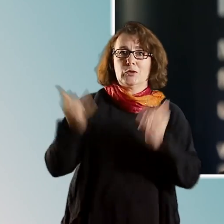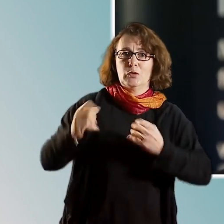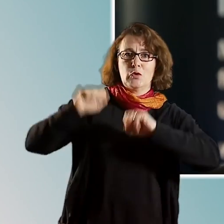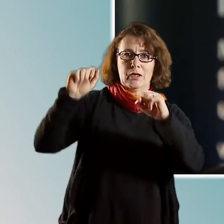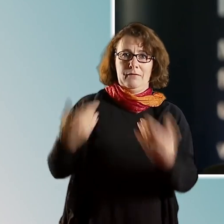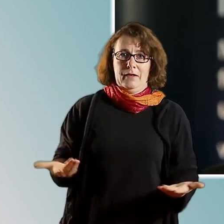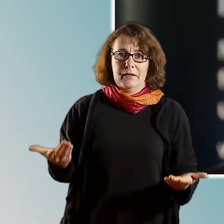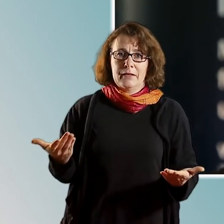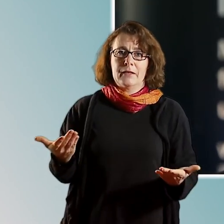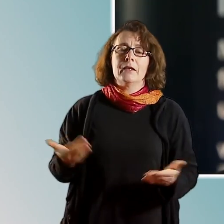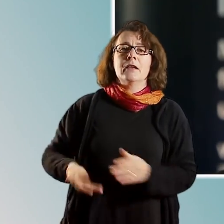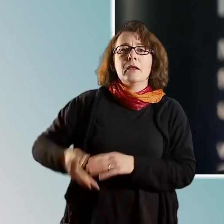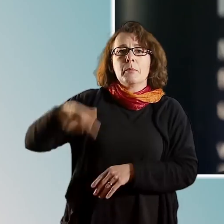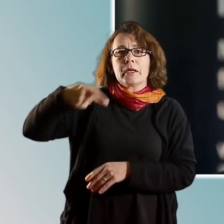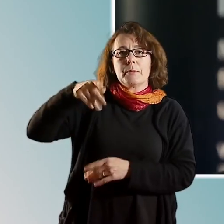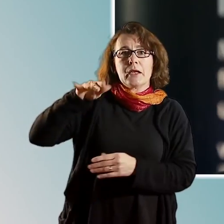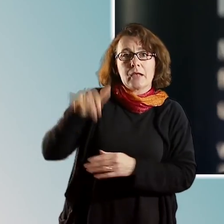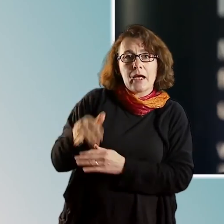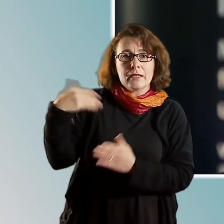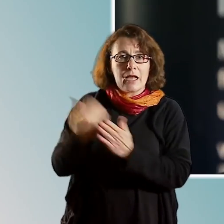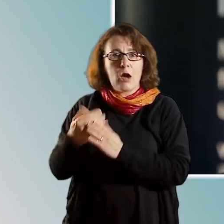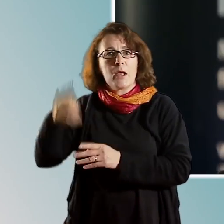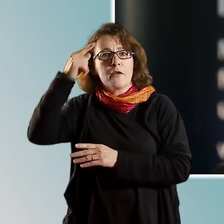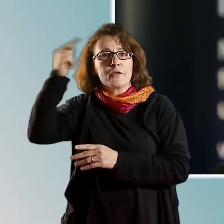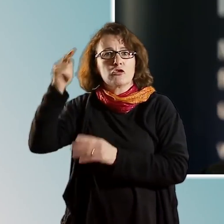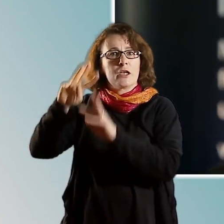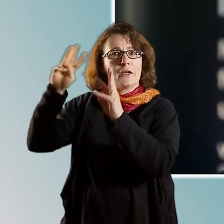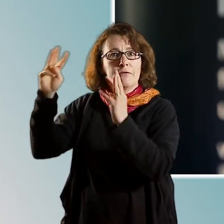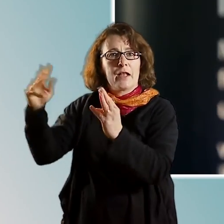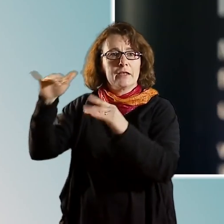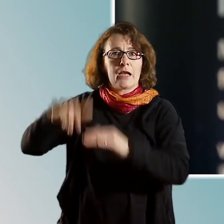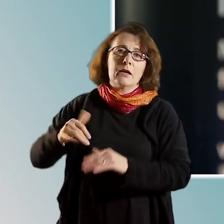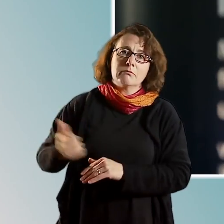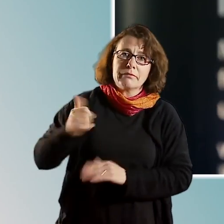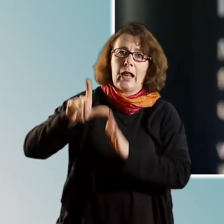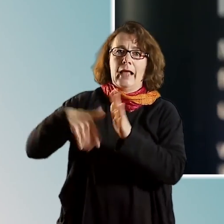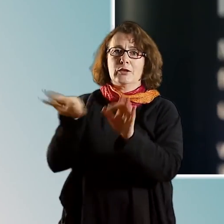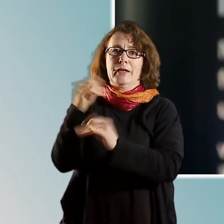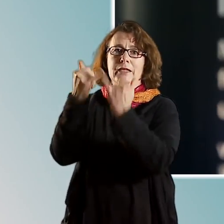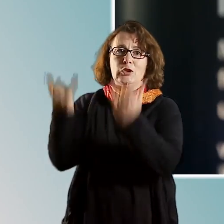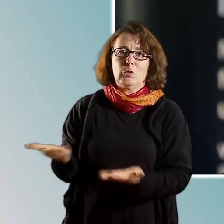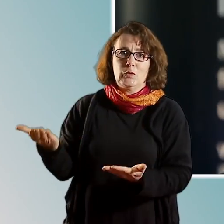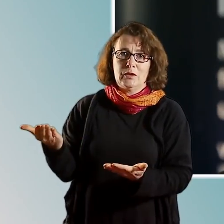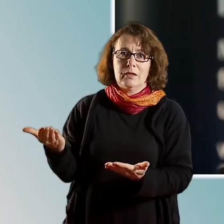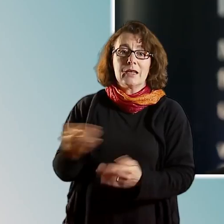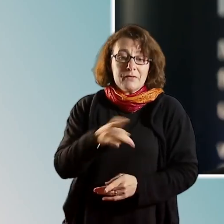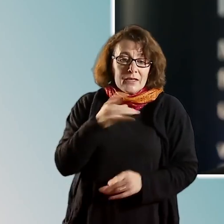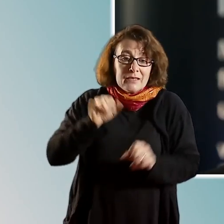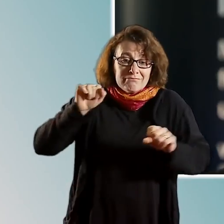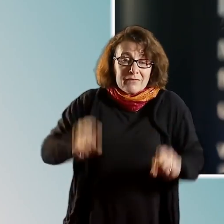wissenschaftliche Welt der Meteorologie eines ihrer leistungsfähigsten Institutionen. Unser Messendes Können geht dabei sowohl